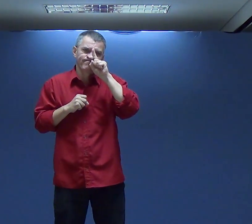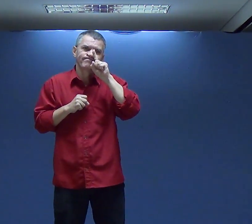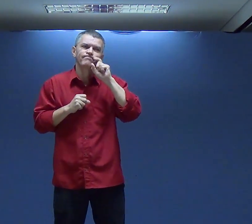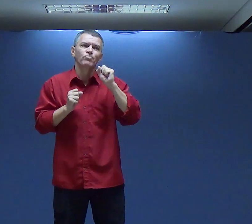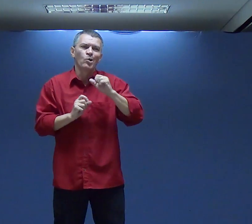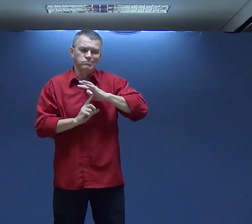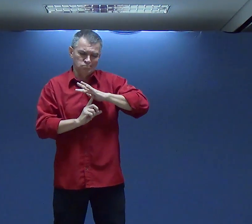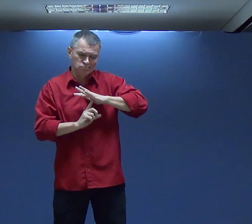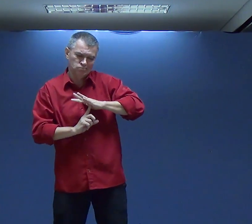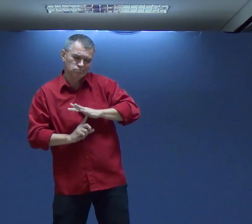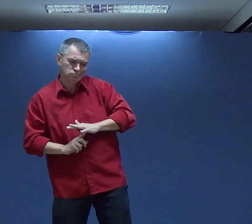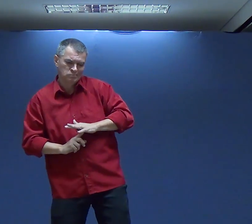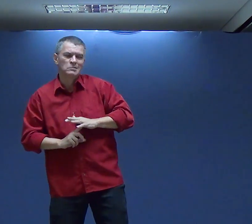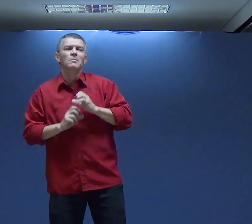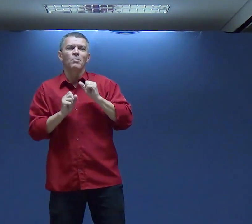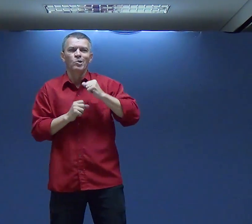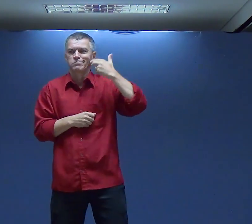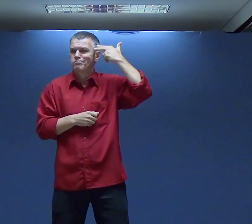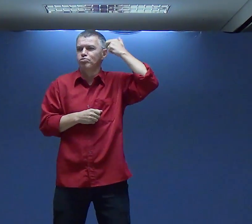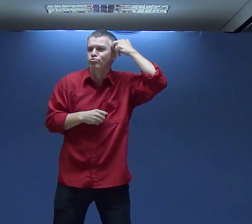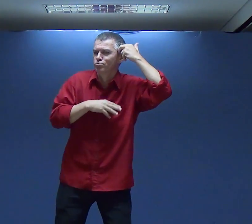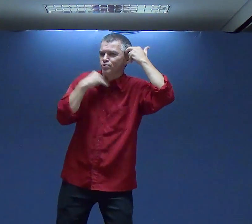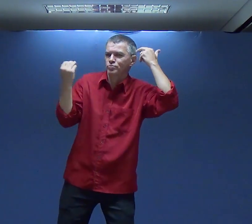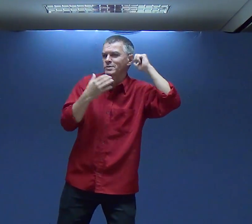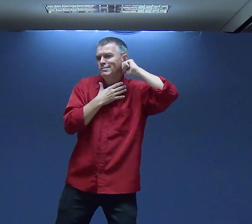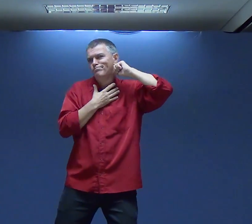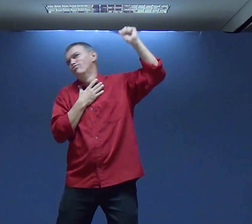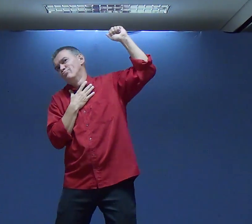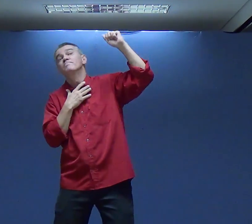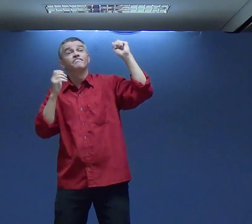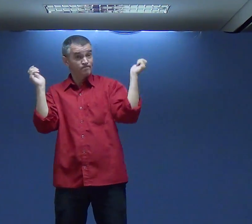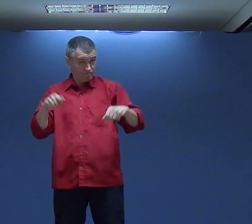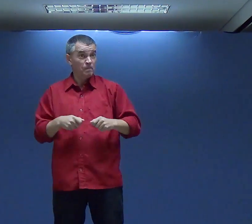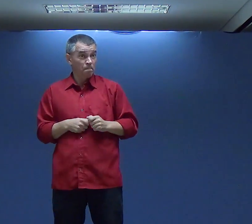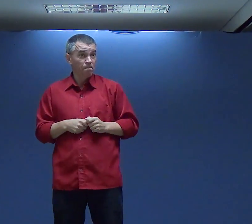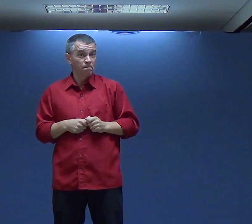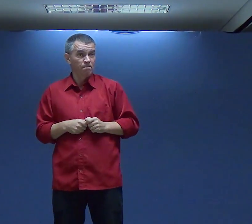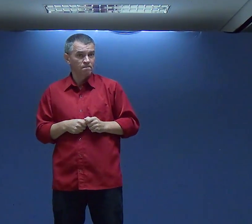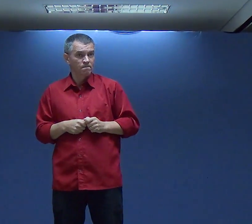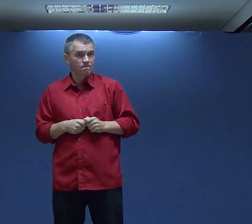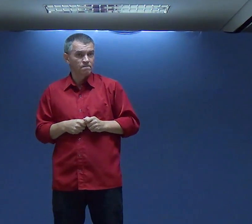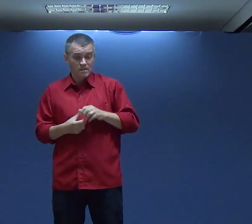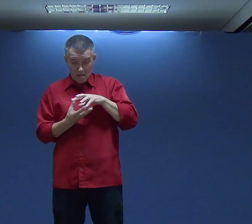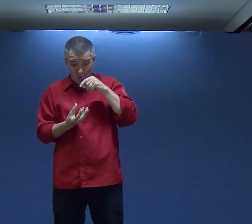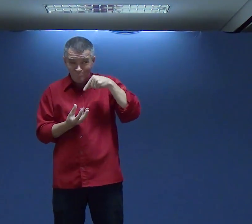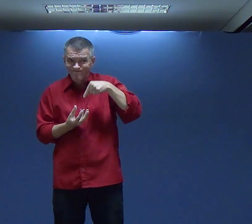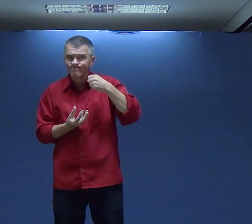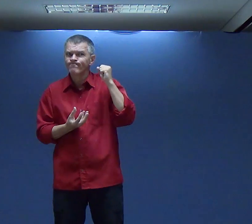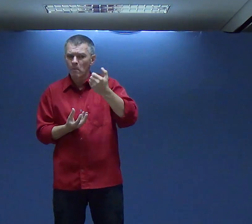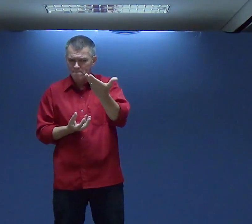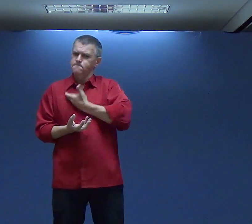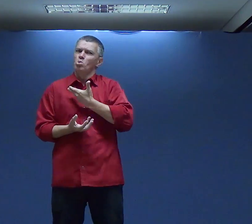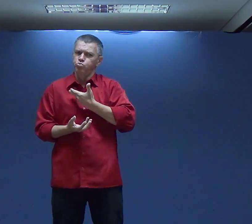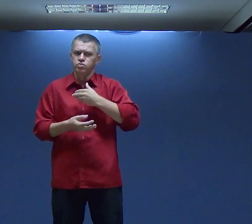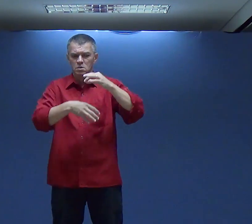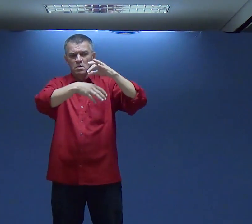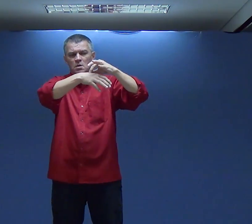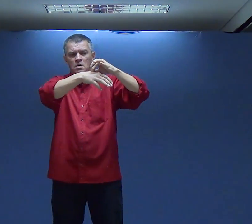E tomar conta de mim É ruim Muitas pessoas Se